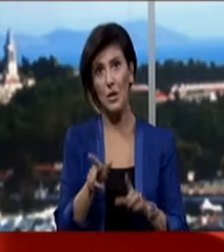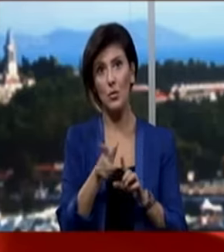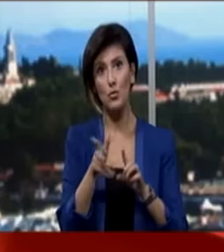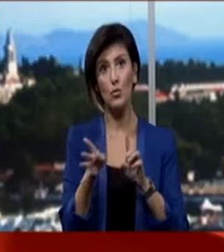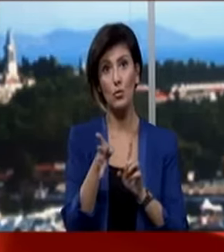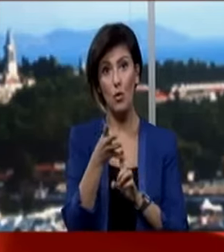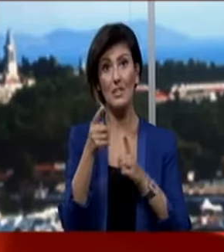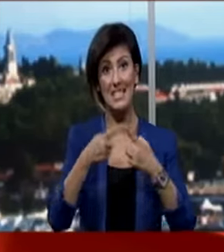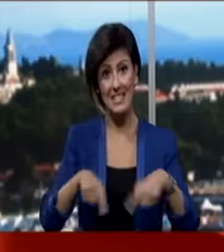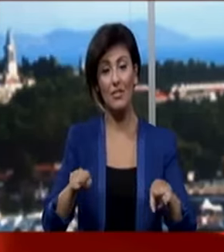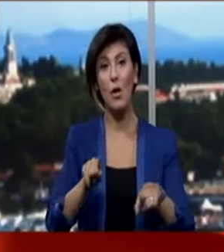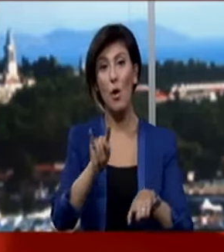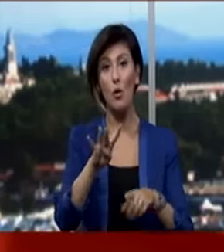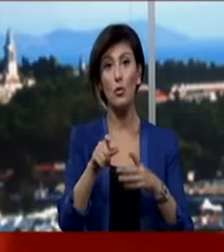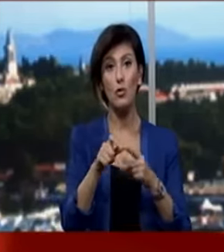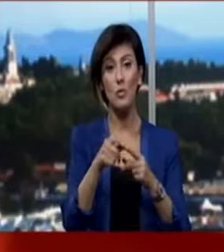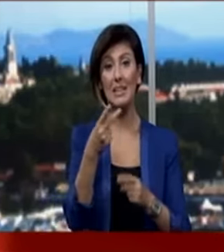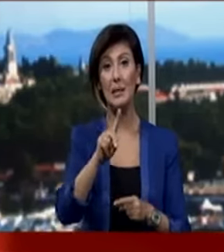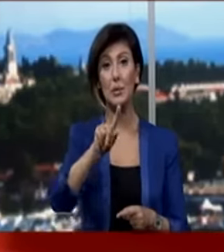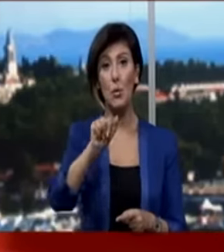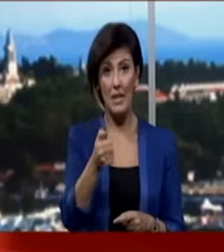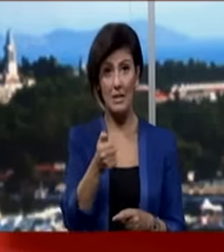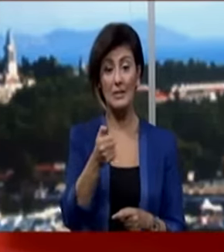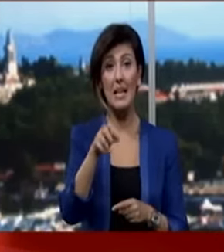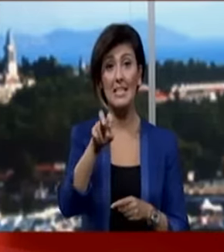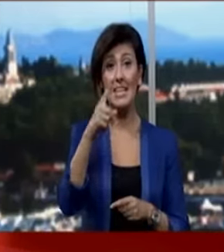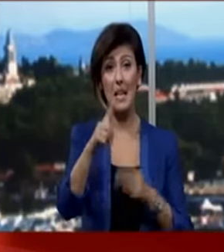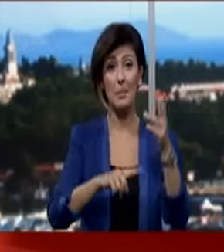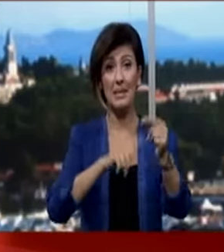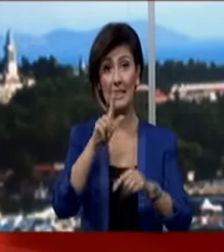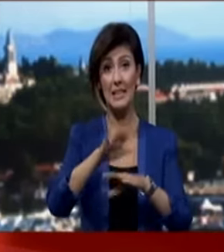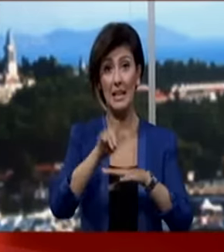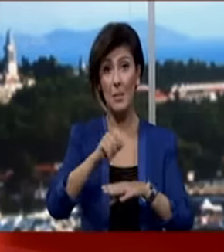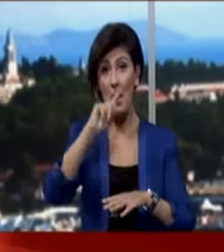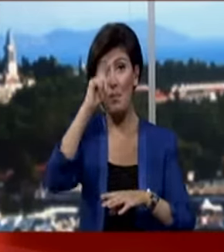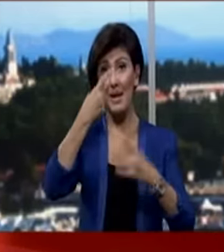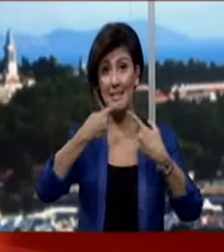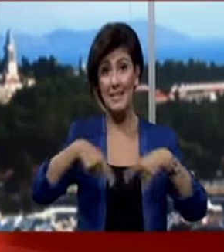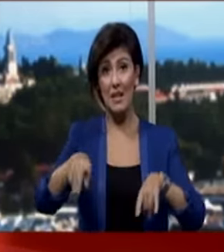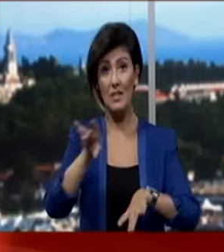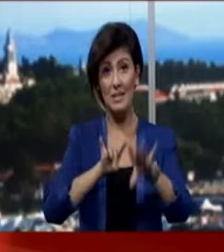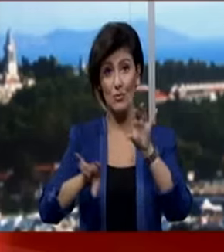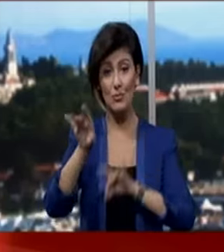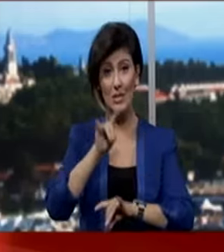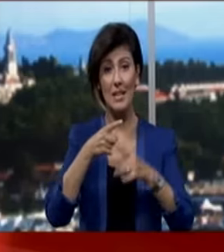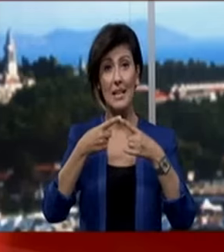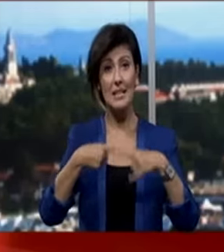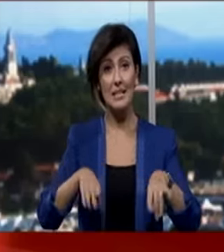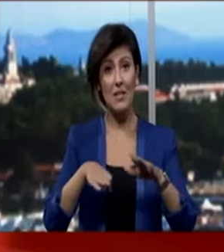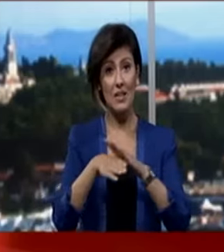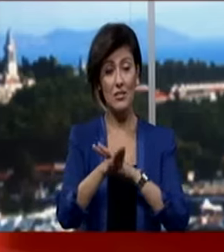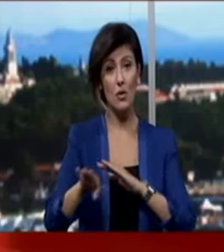ve dördüncü sınıflarsa 14 Şubat 2016'da 81 ilde yapılacak olan merkezi sınavla seçilecek.